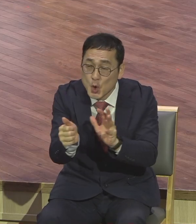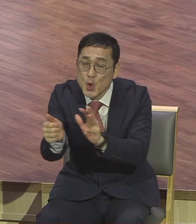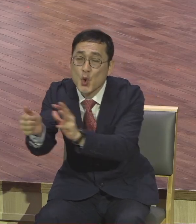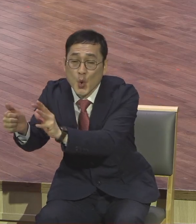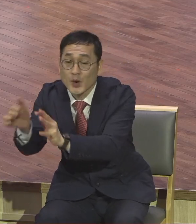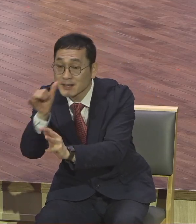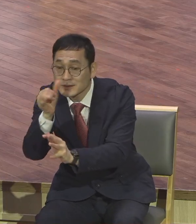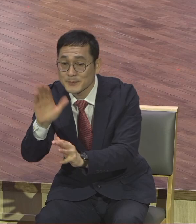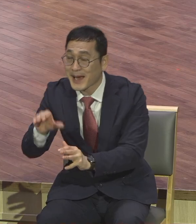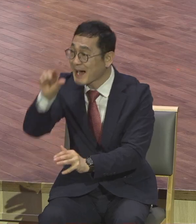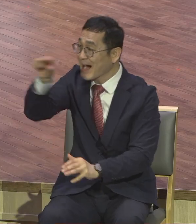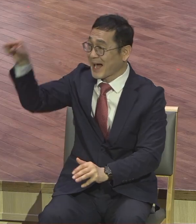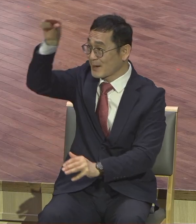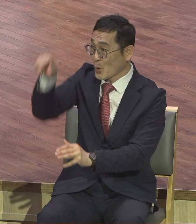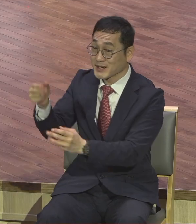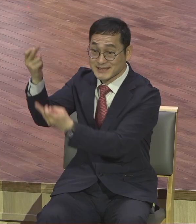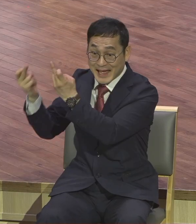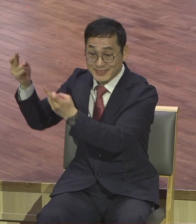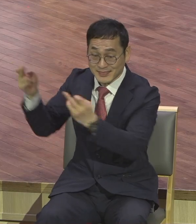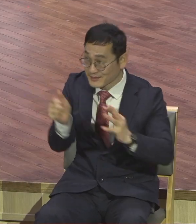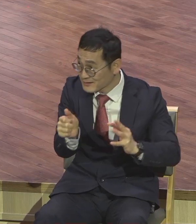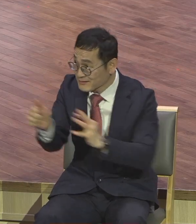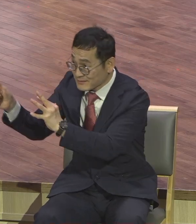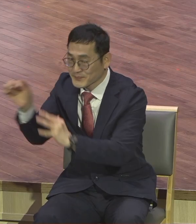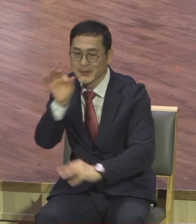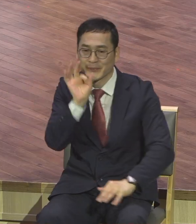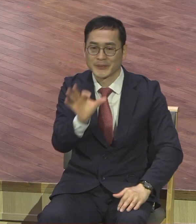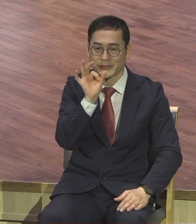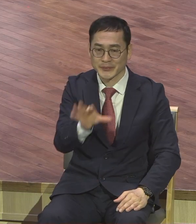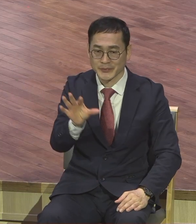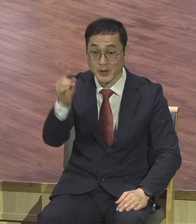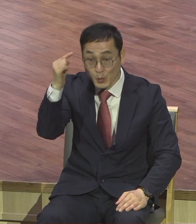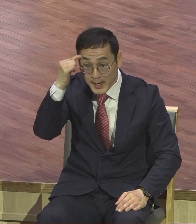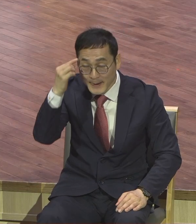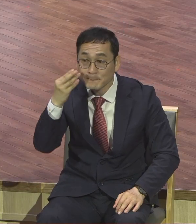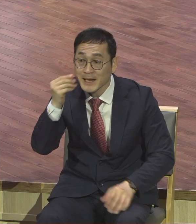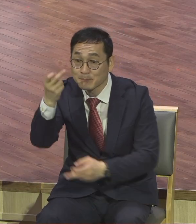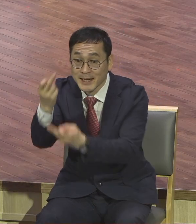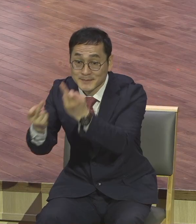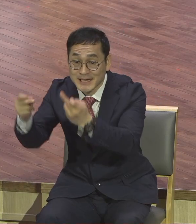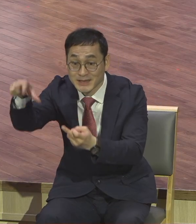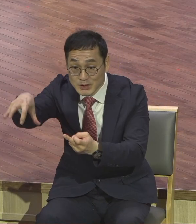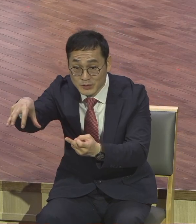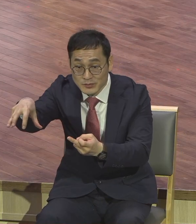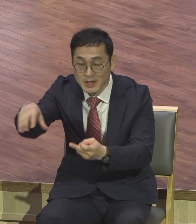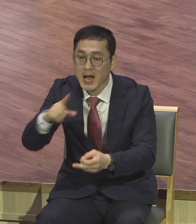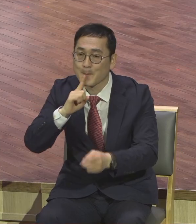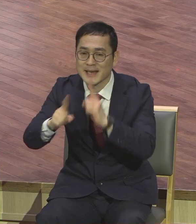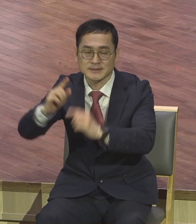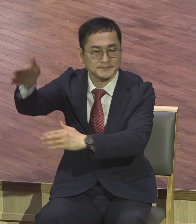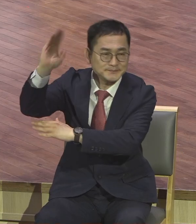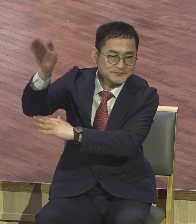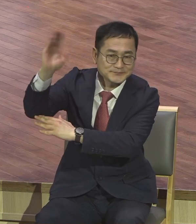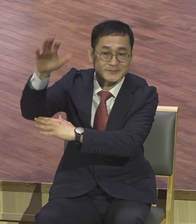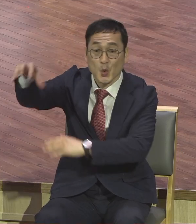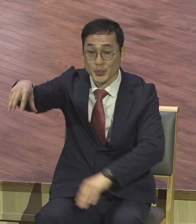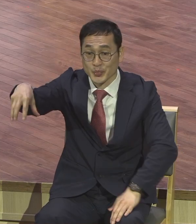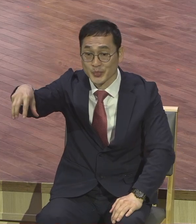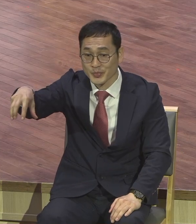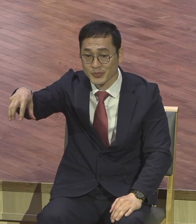갈보리산까지는 갈 수 없다. 무슨 말입니까? 감난산은 말씀의 자리예요. 예수님이 말씀하는